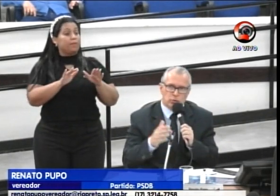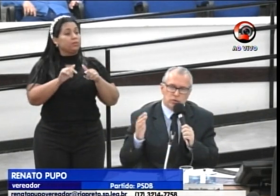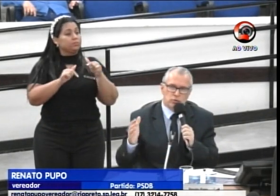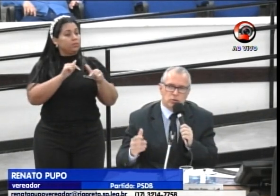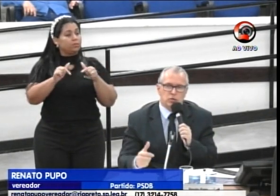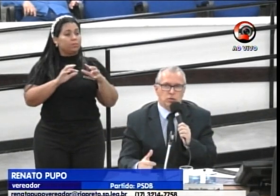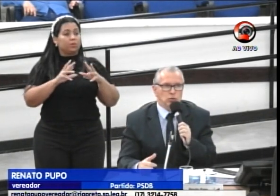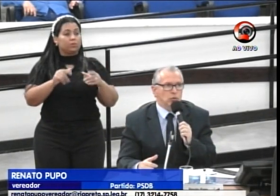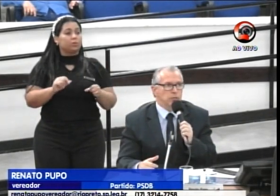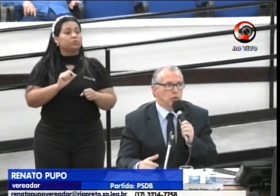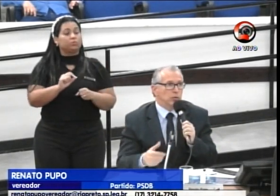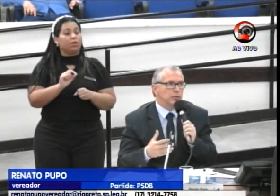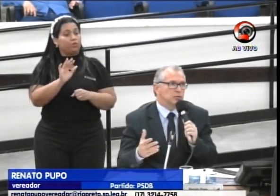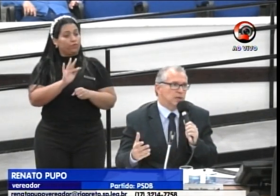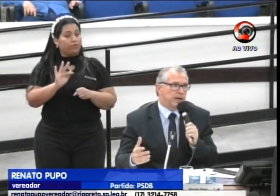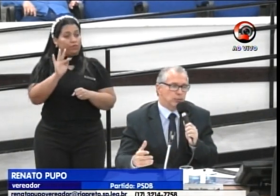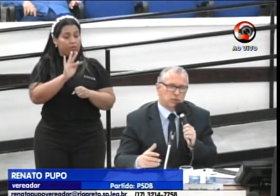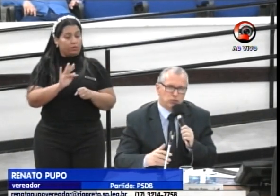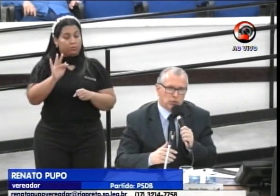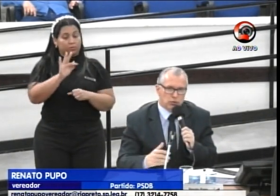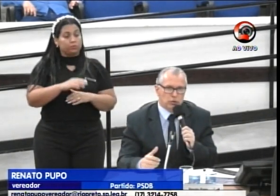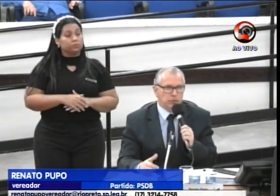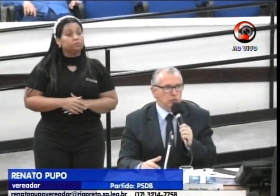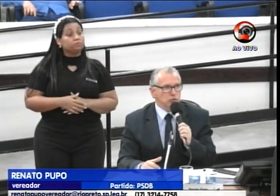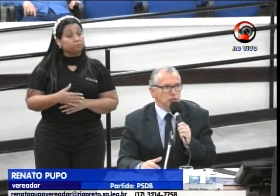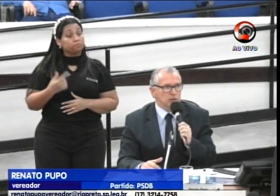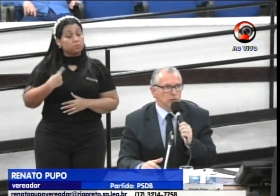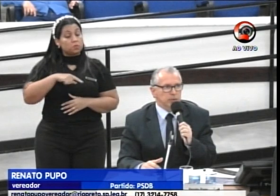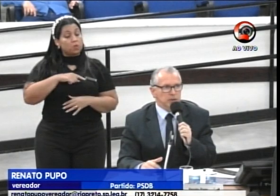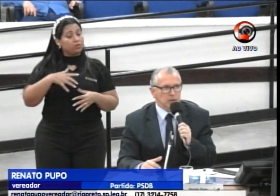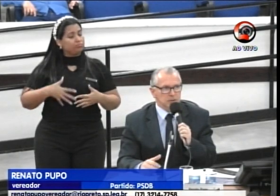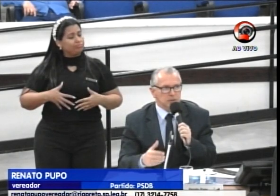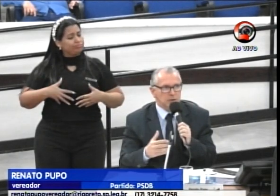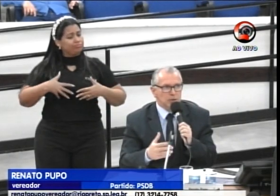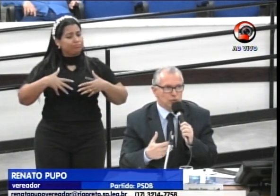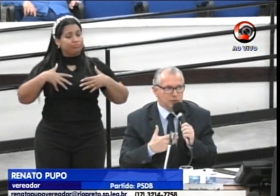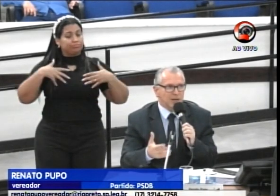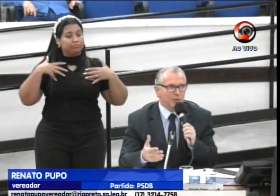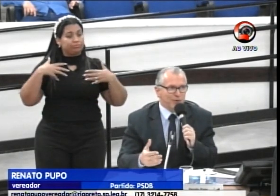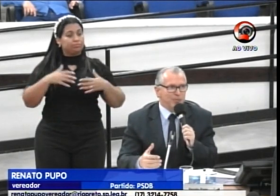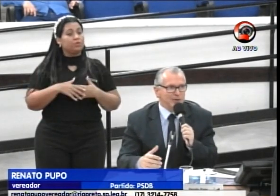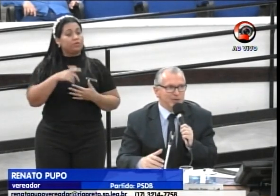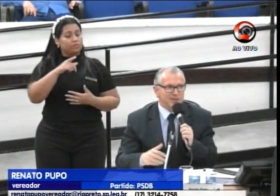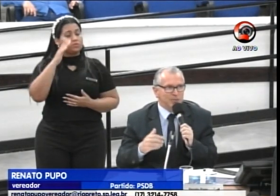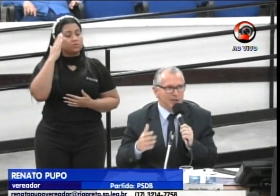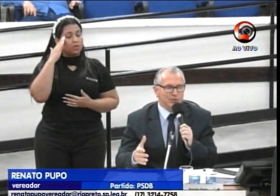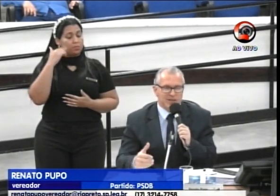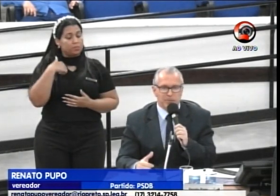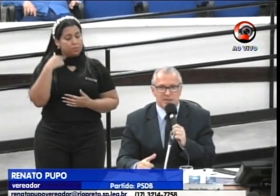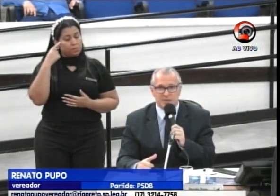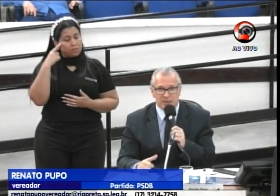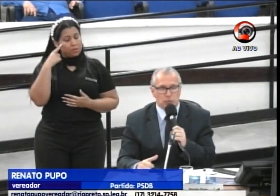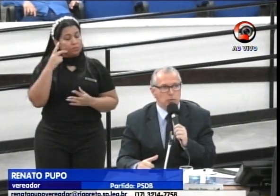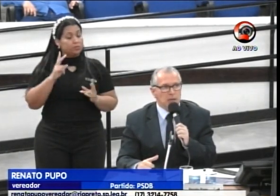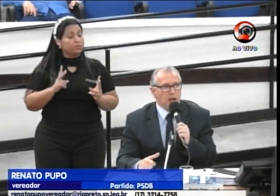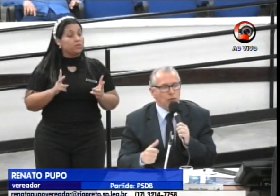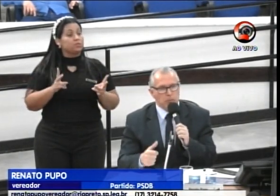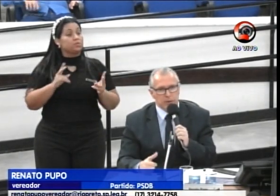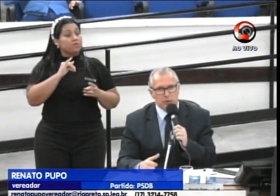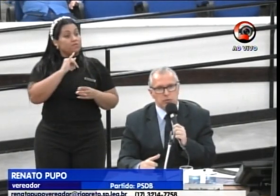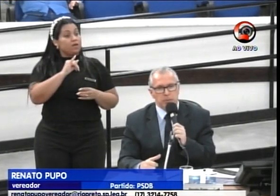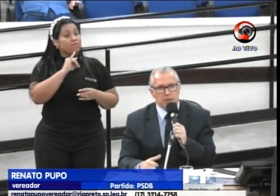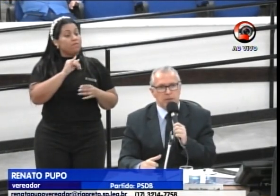IBIS. Tudo isso que o senhor citou, o IBIS é motivo de orgulho para todos nós rio-pretenses, o senhor sabe o que eu penso a respeito, sempre cito,